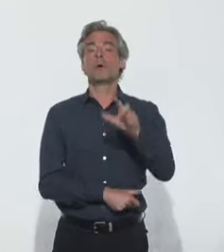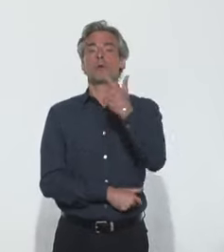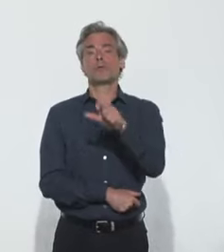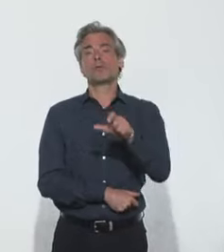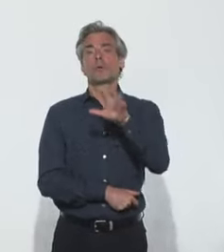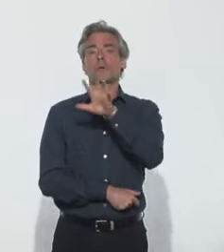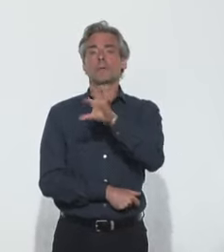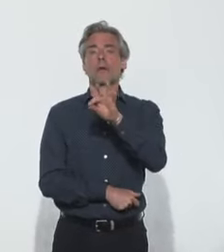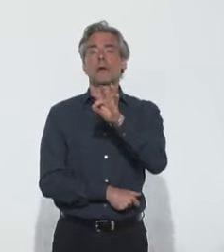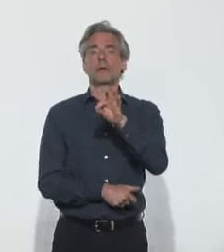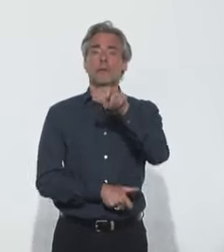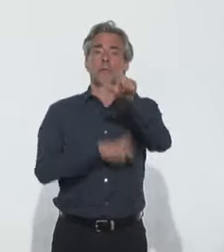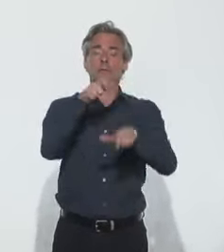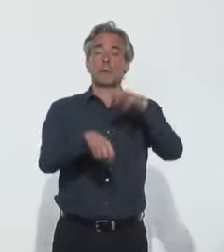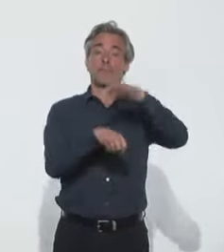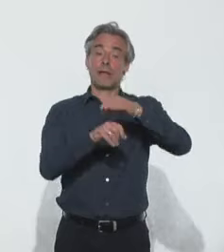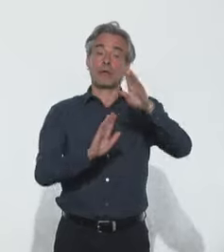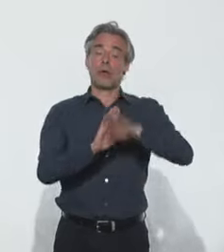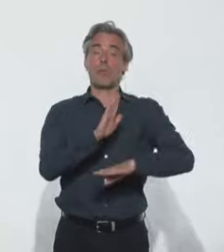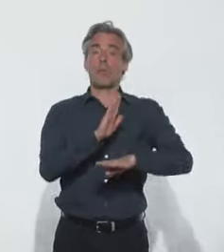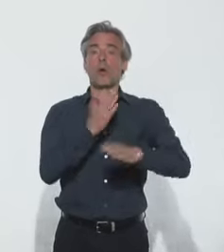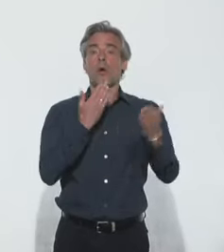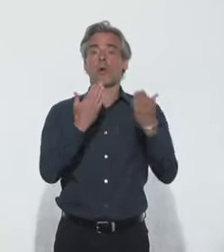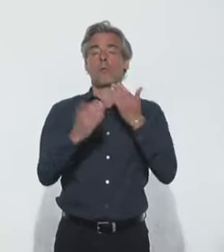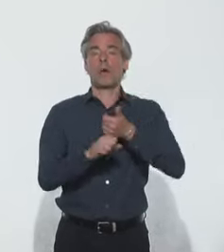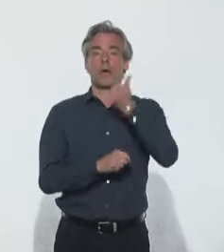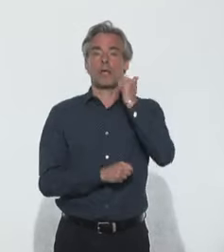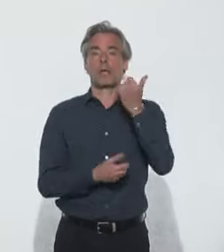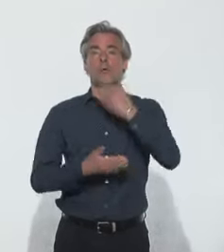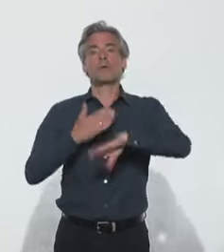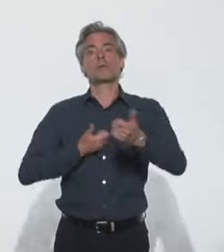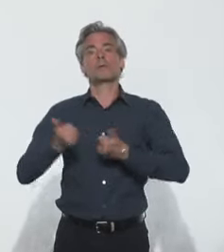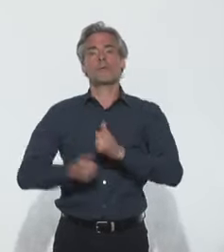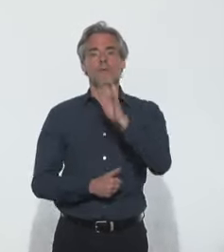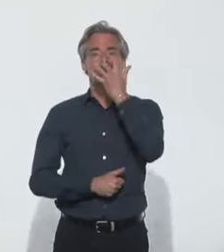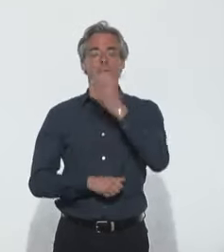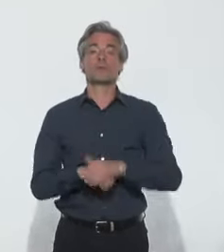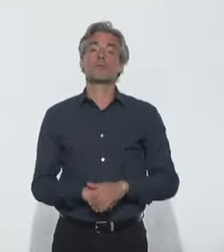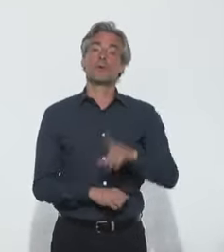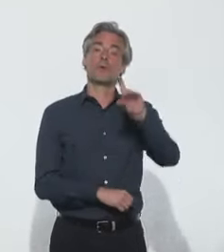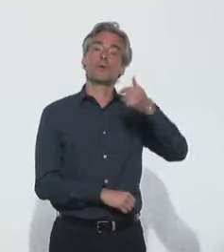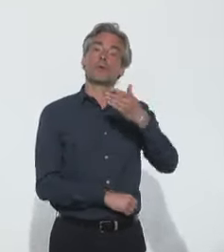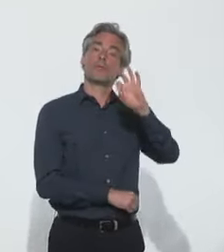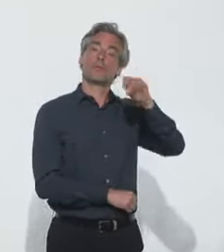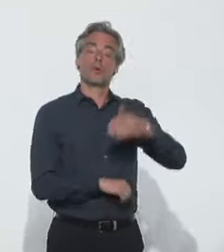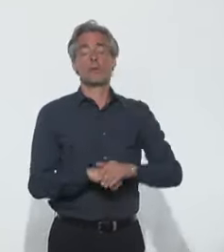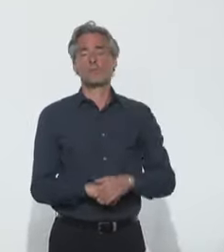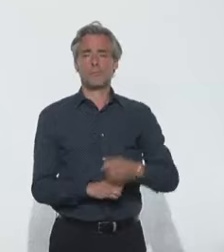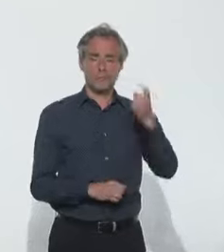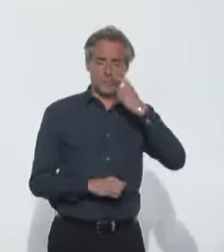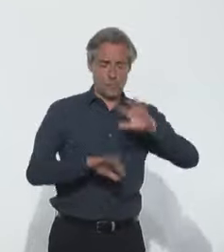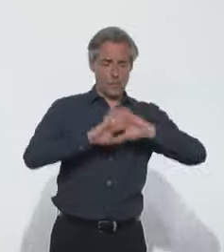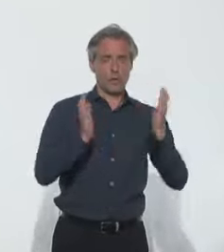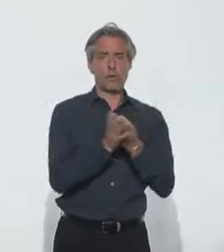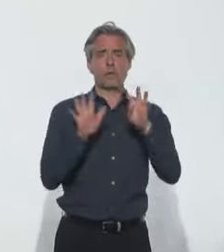250 patients en moins en réanimation. Dans les Outre-mer, on relève